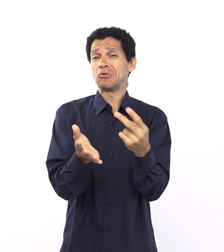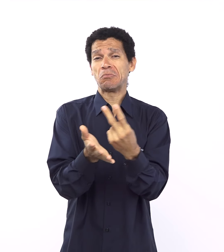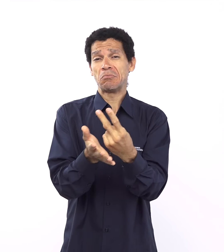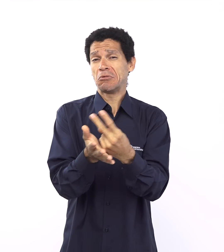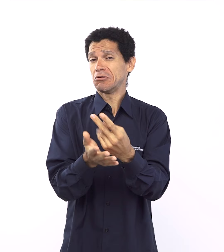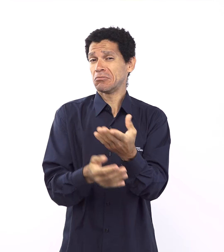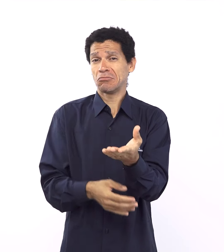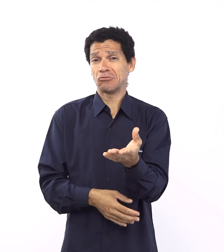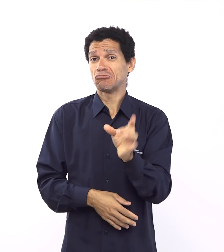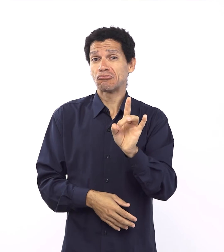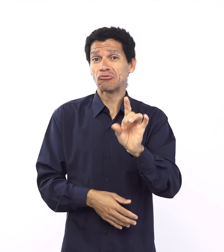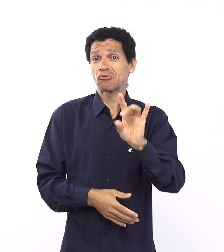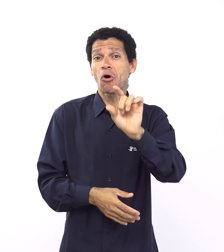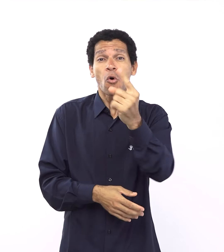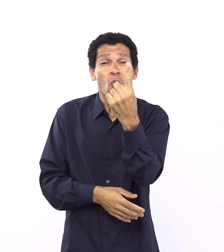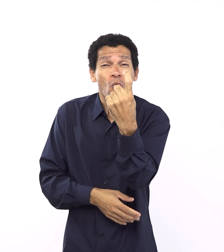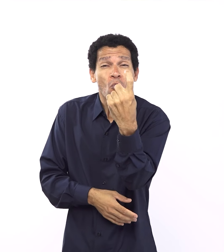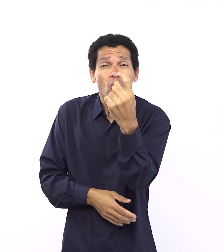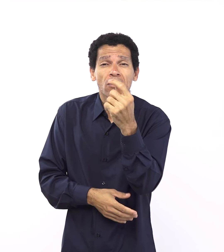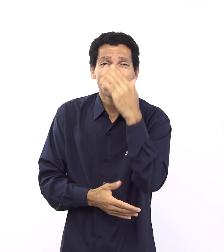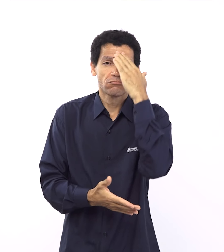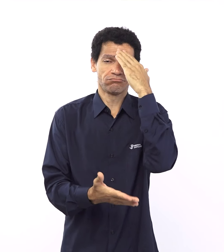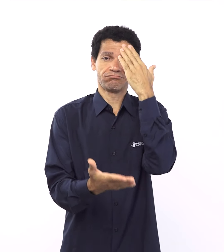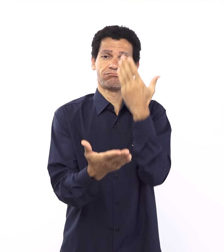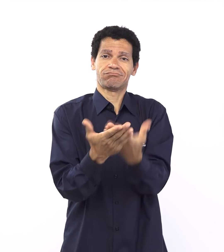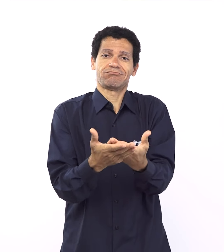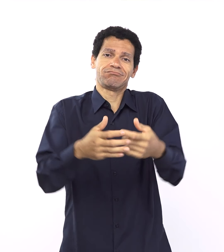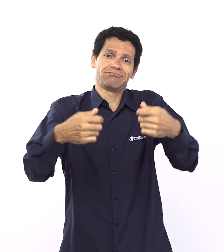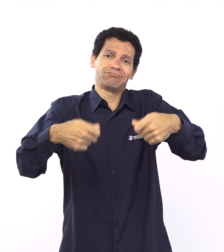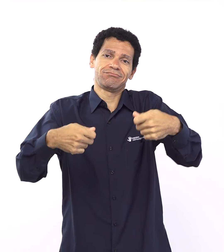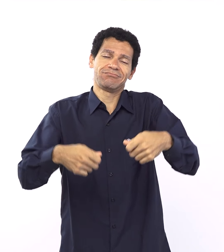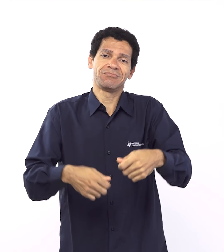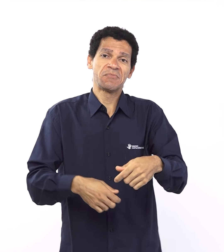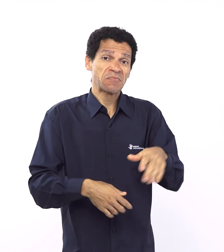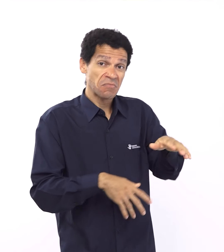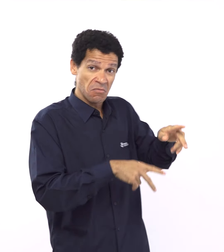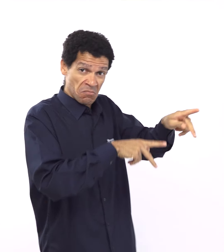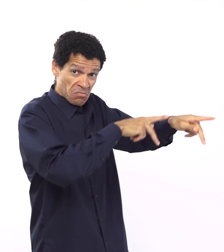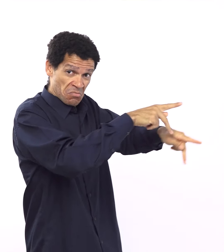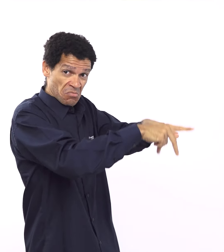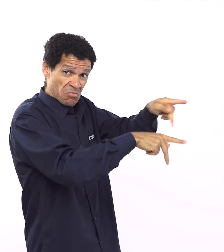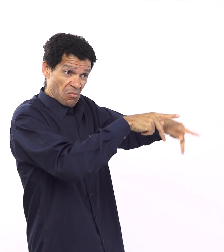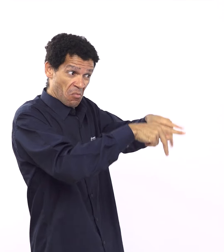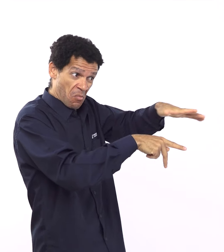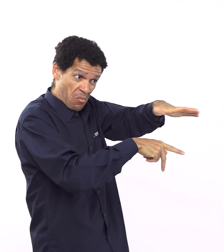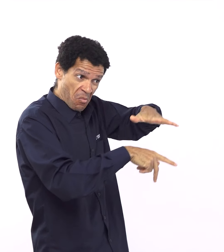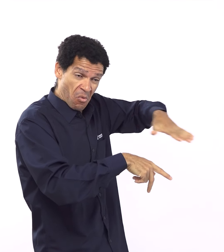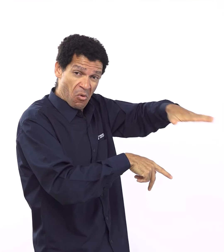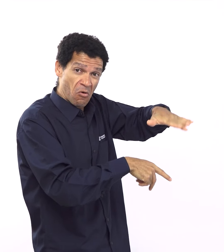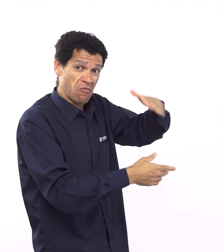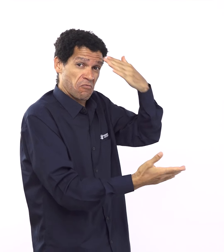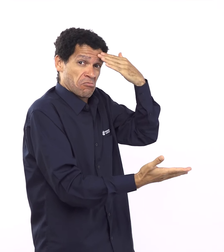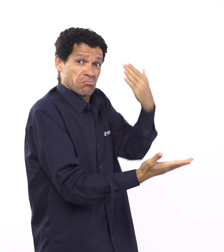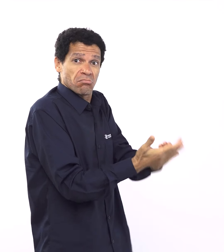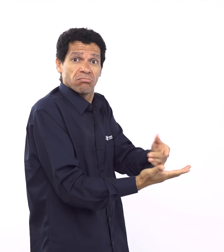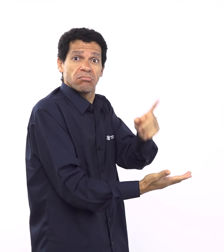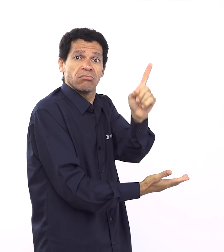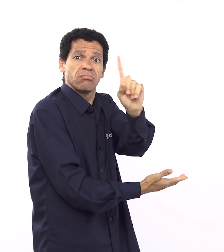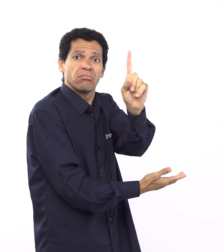Noé não se difere de nenhum daqueles dos seus dias em determinado aspecto de natureza pecaminosa. E a família dele